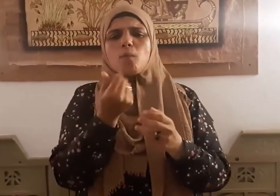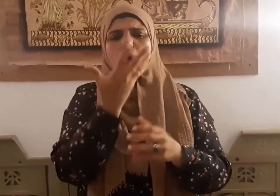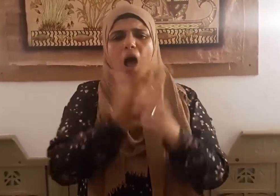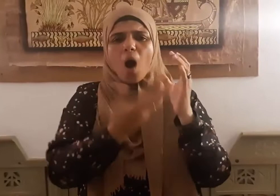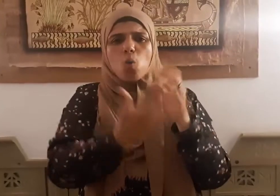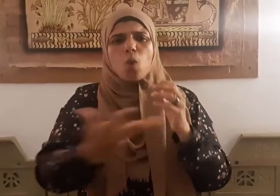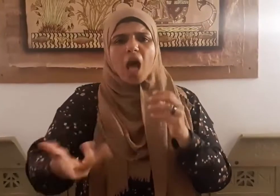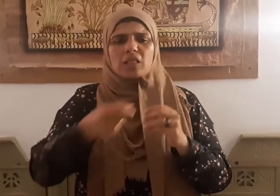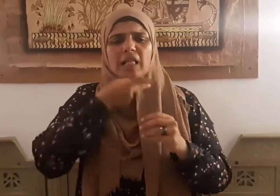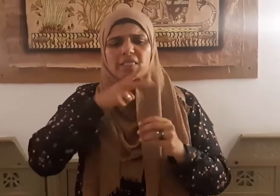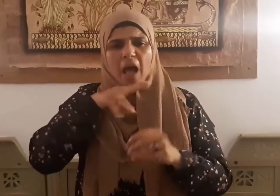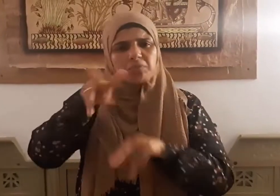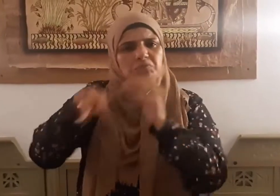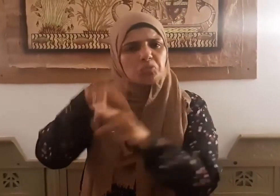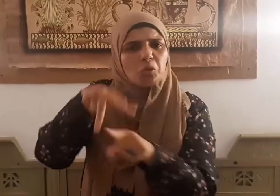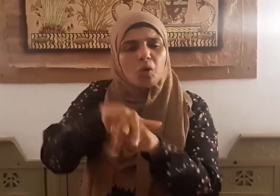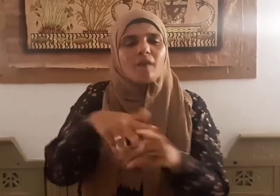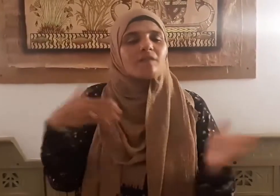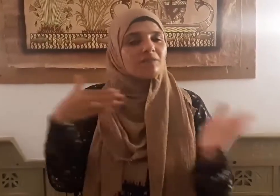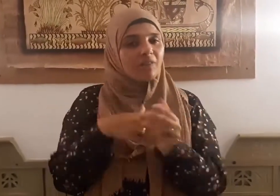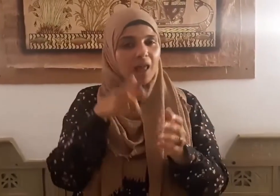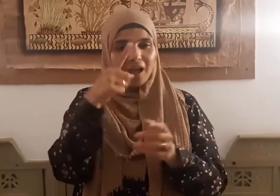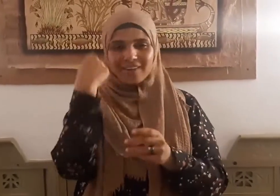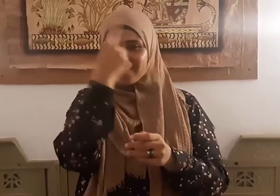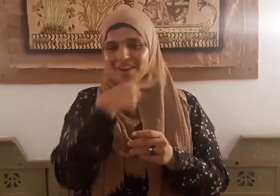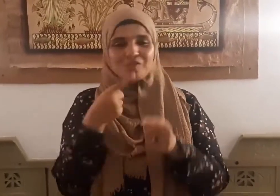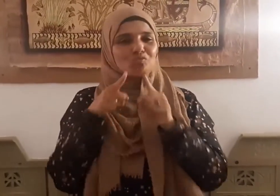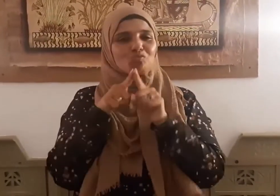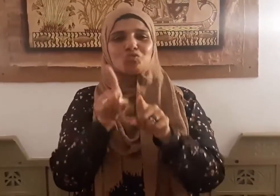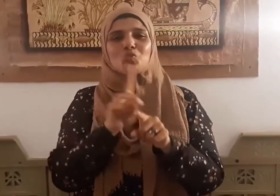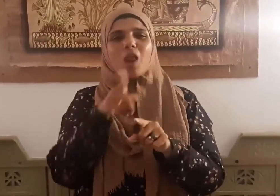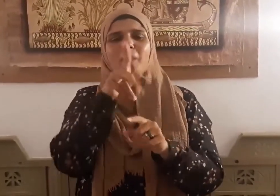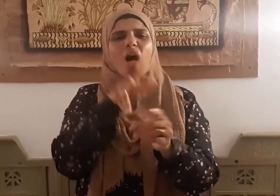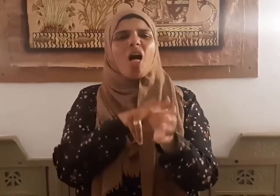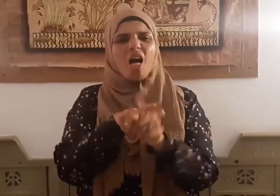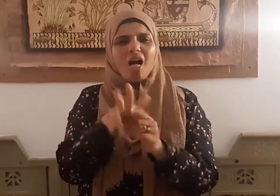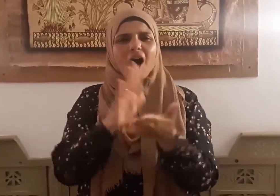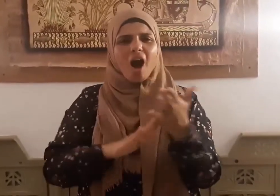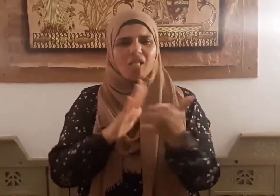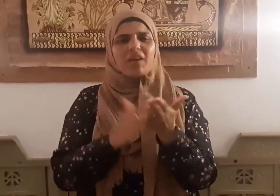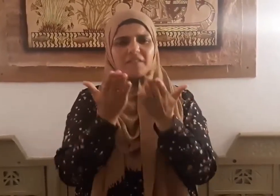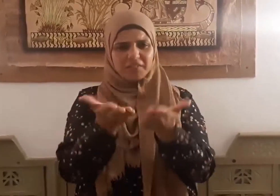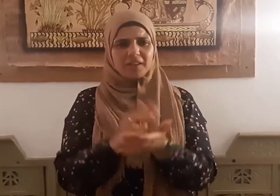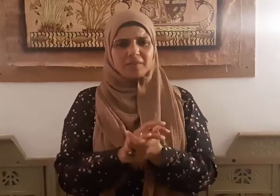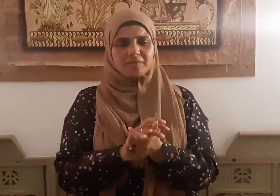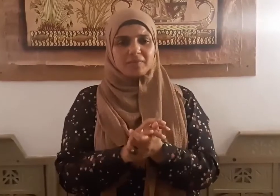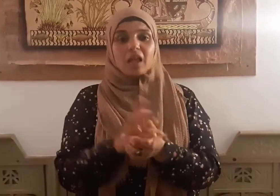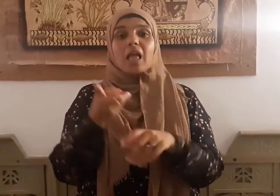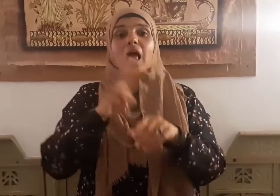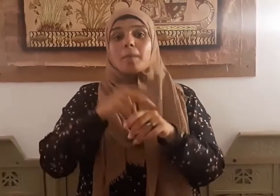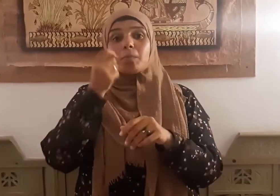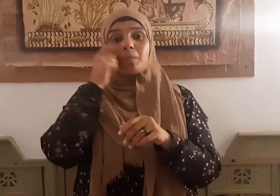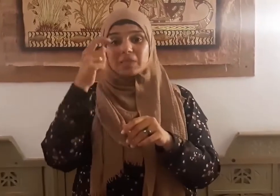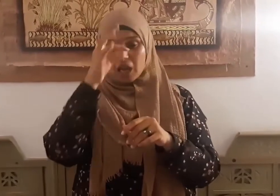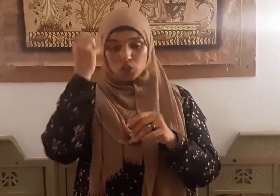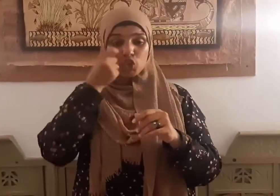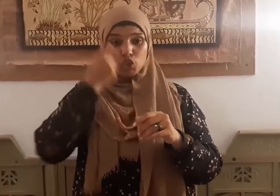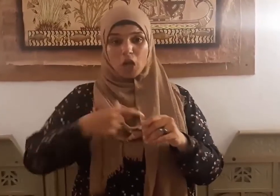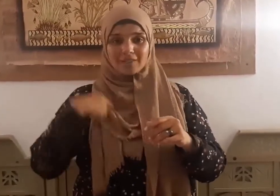بالباطل فإن الأمر هنا جد خطير بل إن صاحبه يسلك